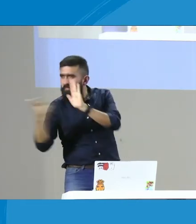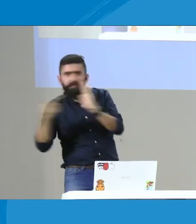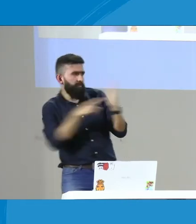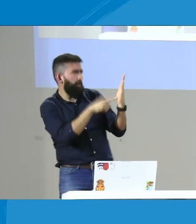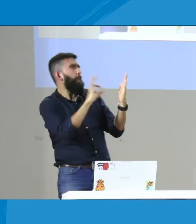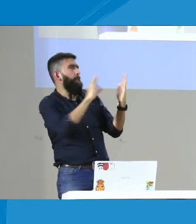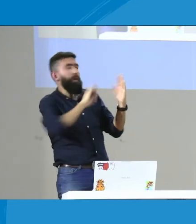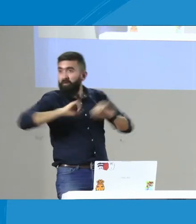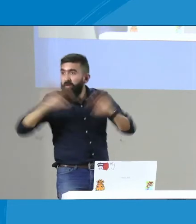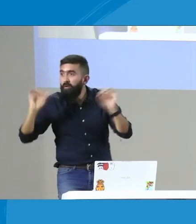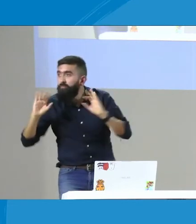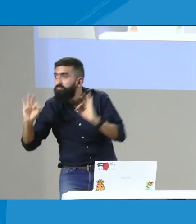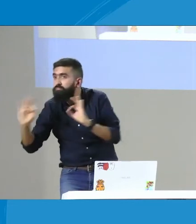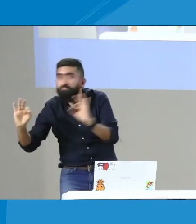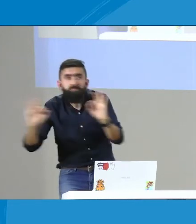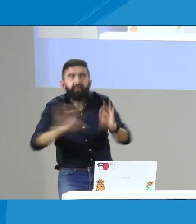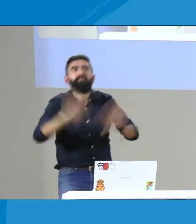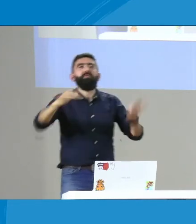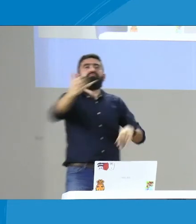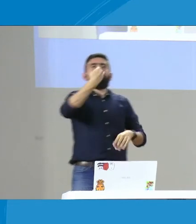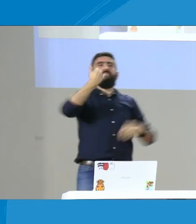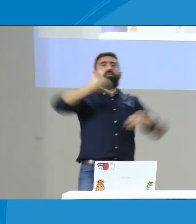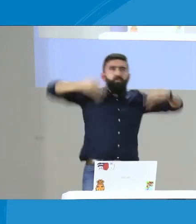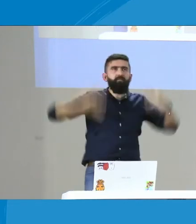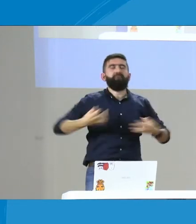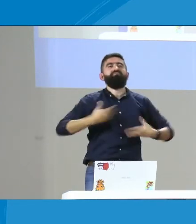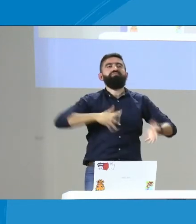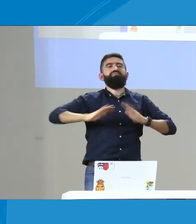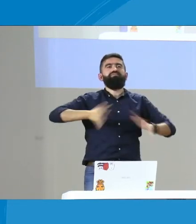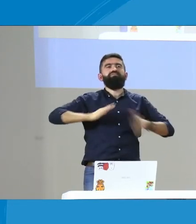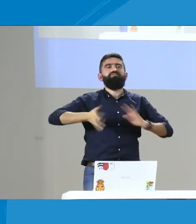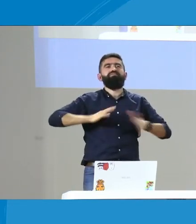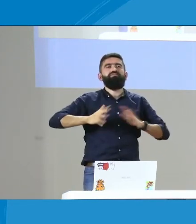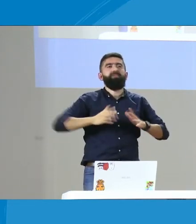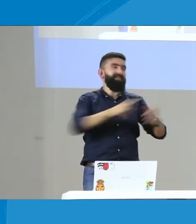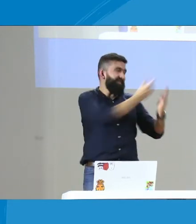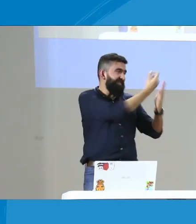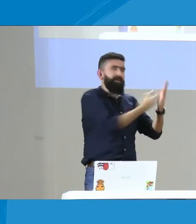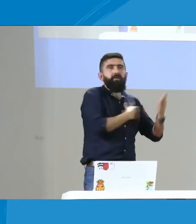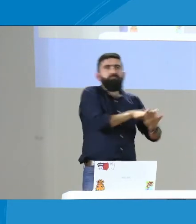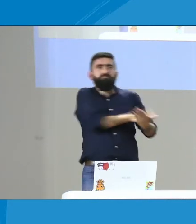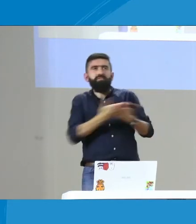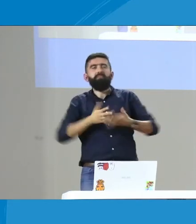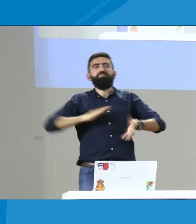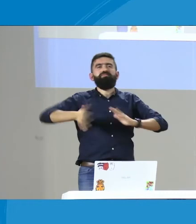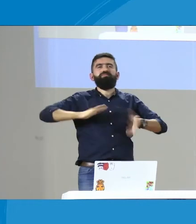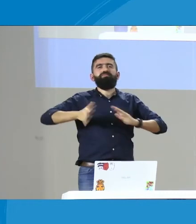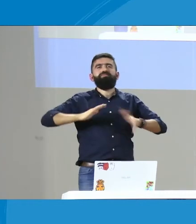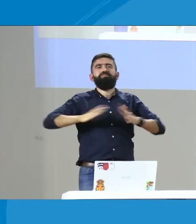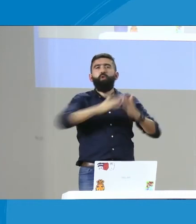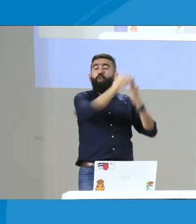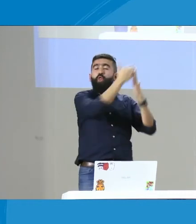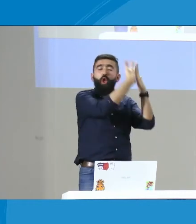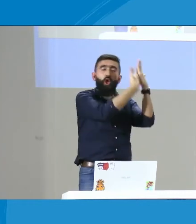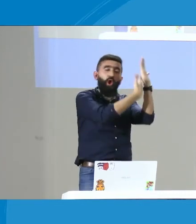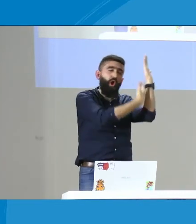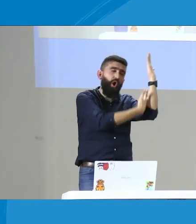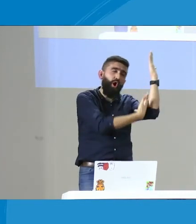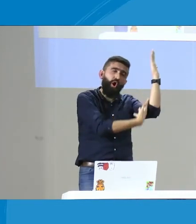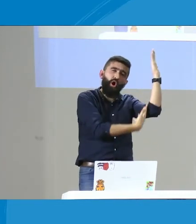toda la comunidad, para que todas las personas a nivel nacional se entiendan, lo vamos a revisar internamente con el equipo que esos discursos sean supremamente claros, que